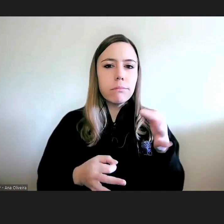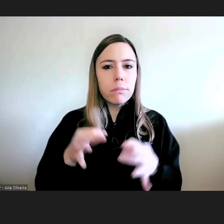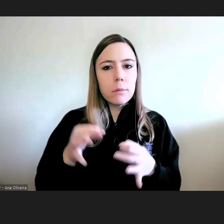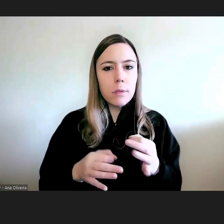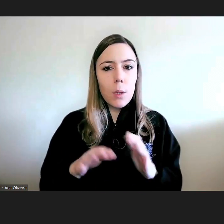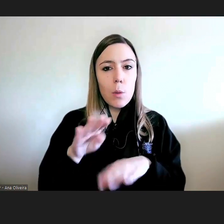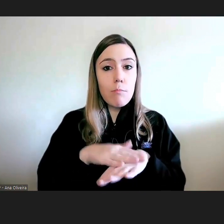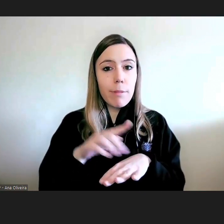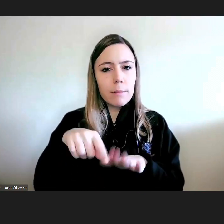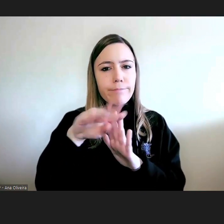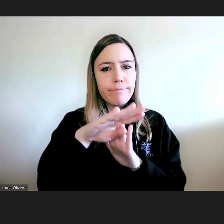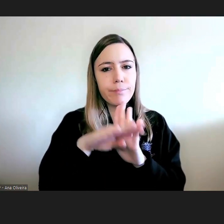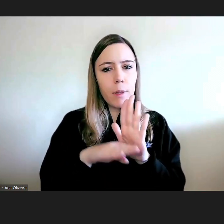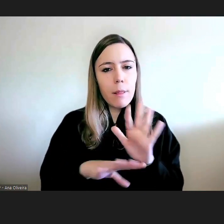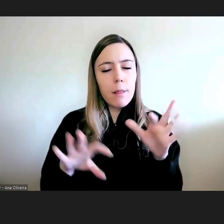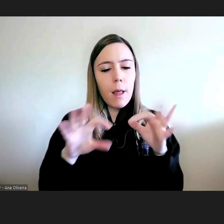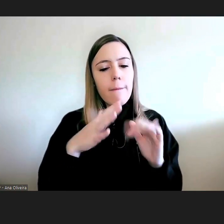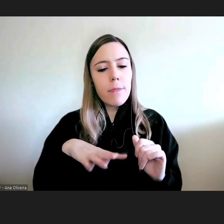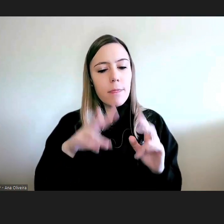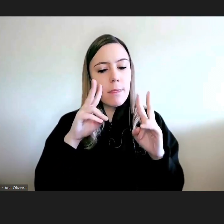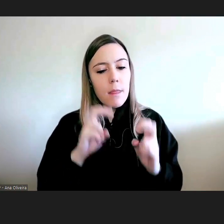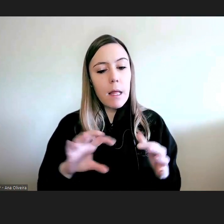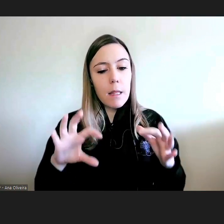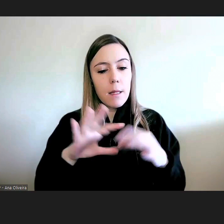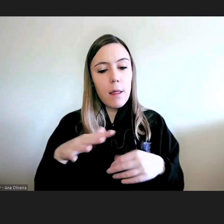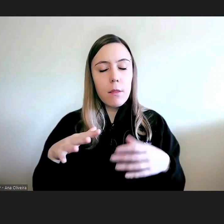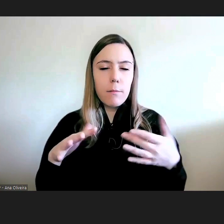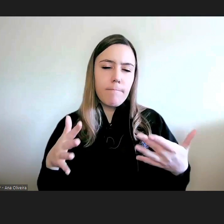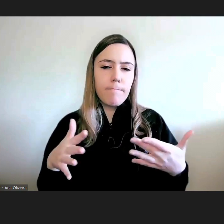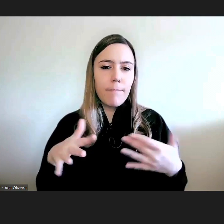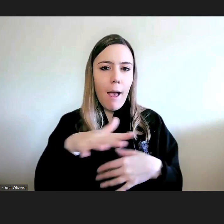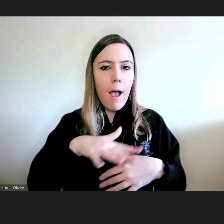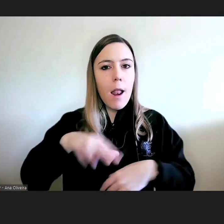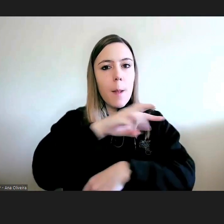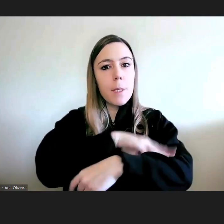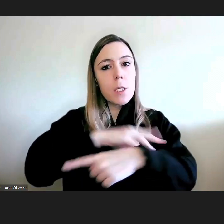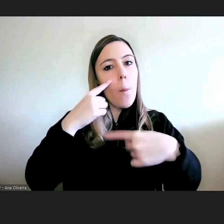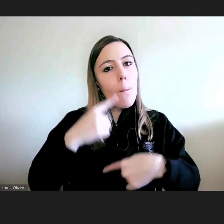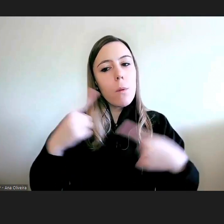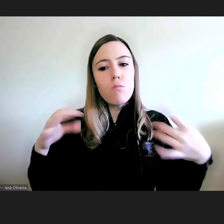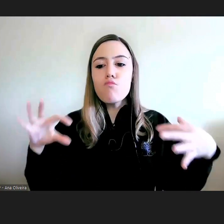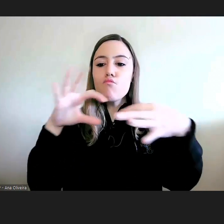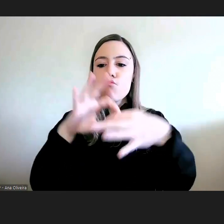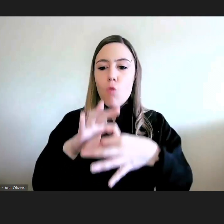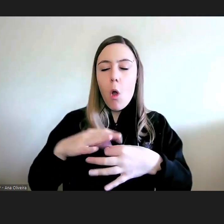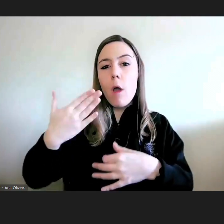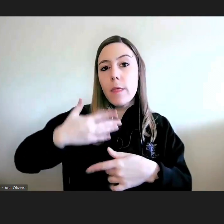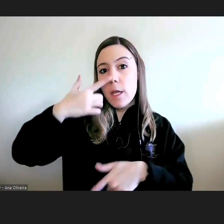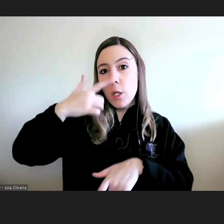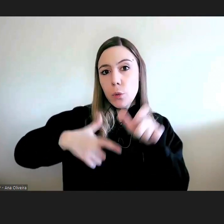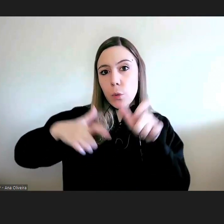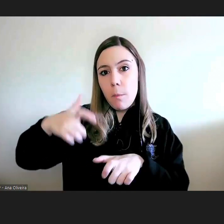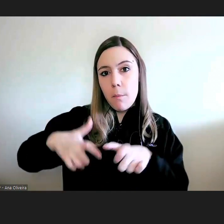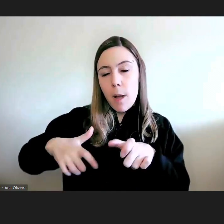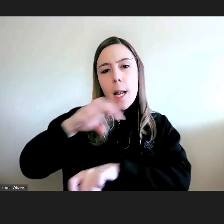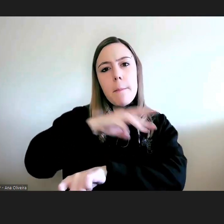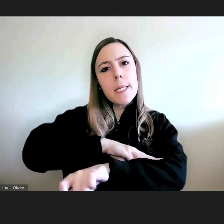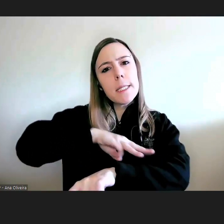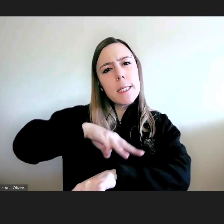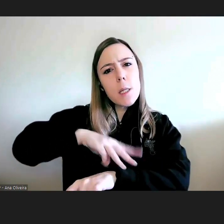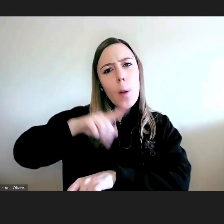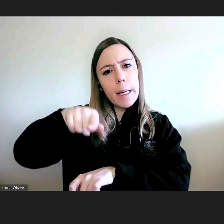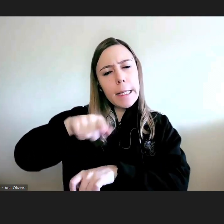explorar a relação da administração pública com os direitos humanos, a forma como a administração na sua ação deve